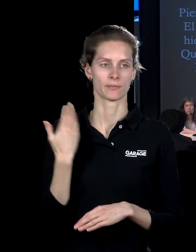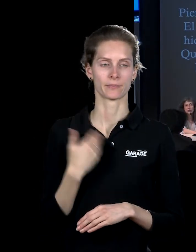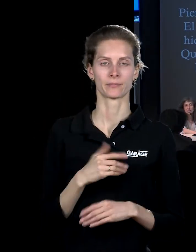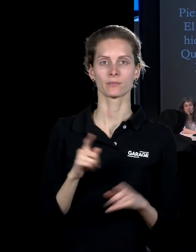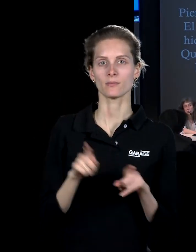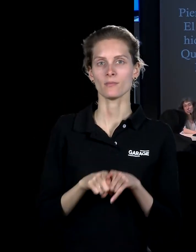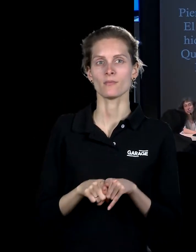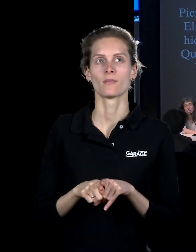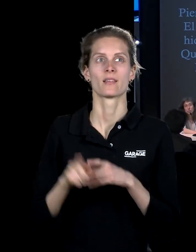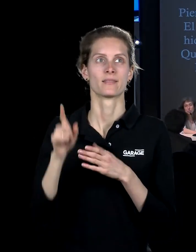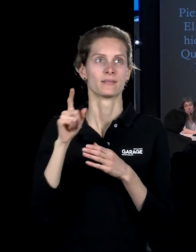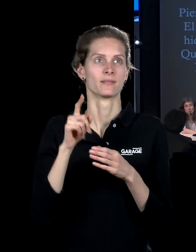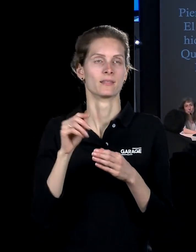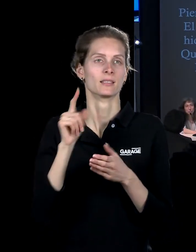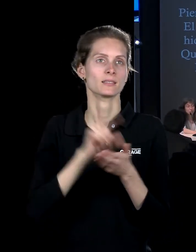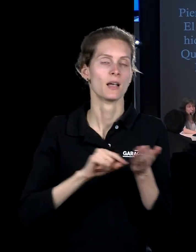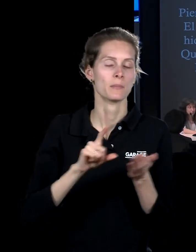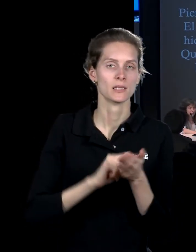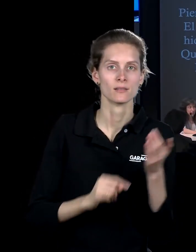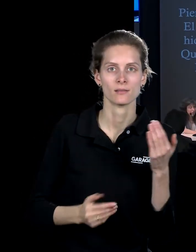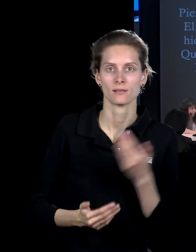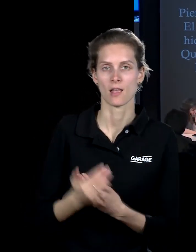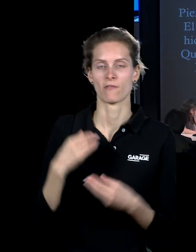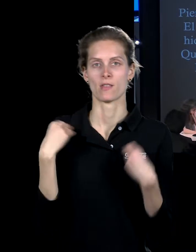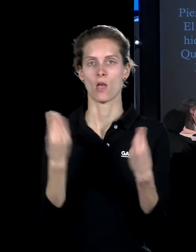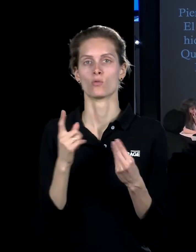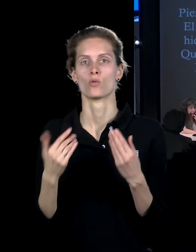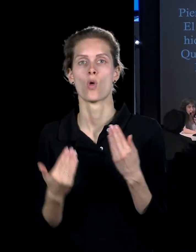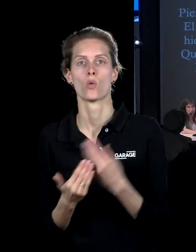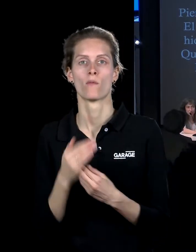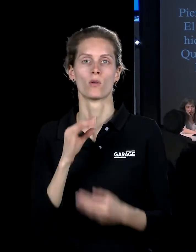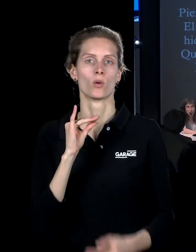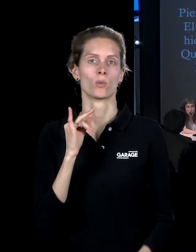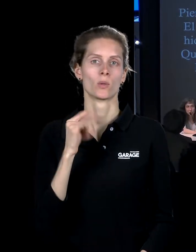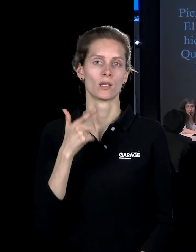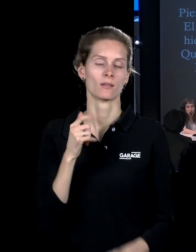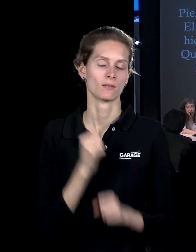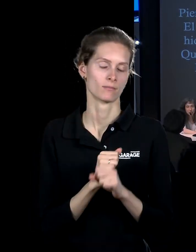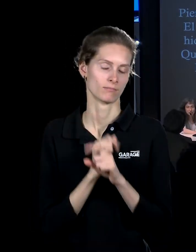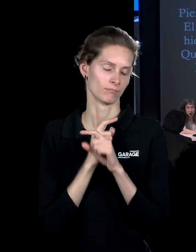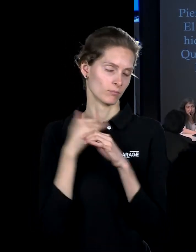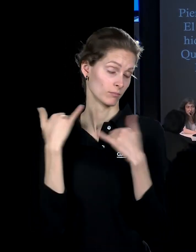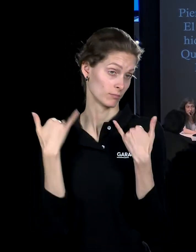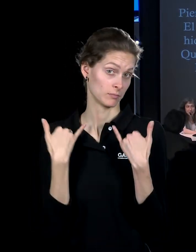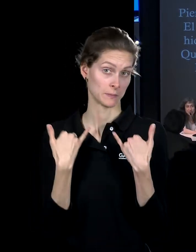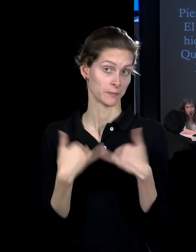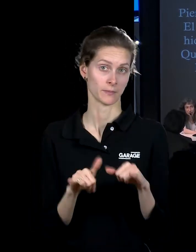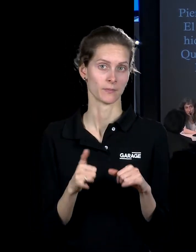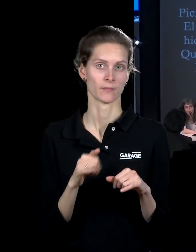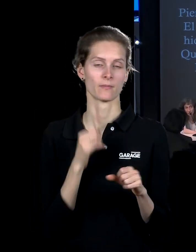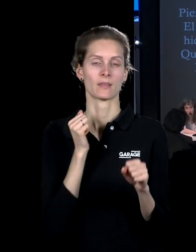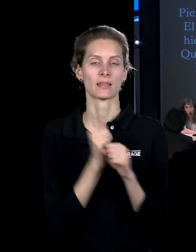Такое переписывание, которое дает что-то новое. Поэтому ИВИК делает парадоксальную вещь. Он делает на самом деле